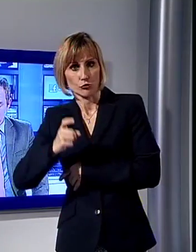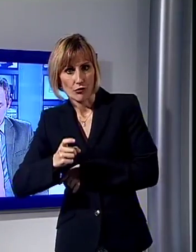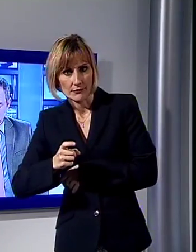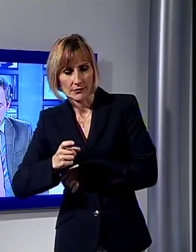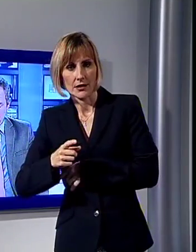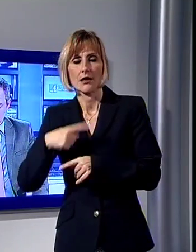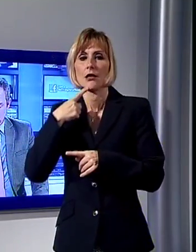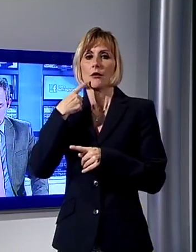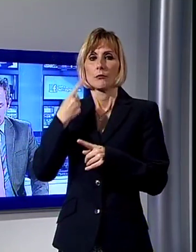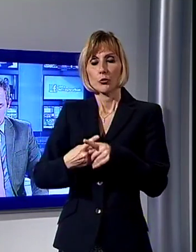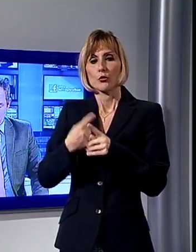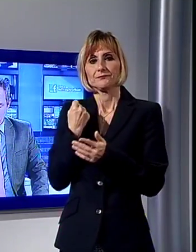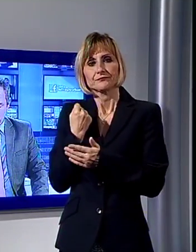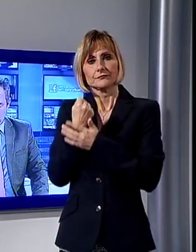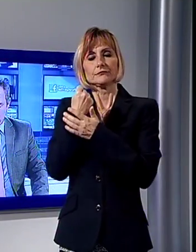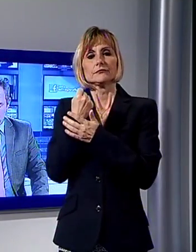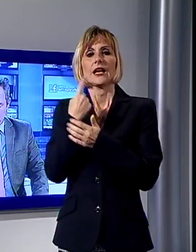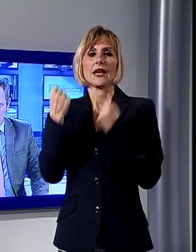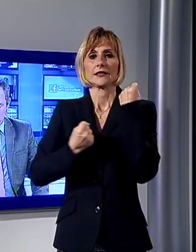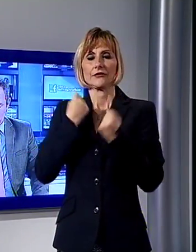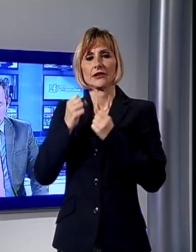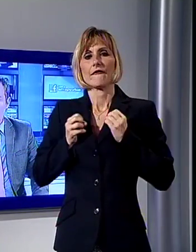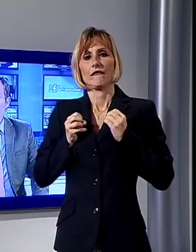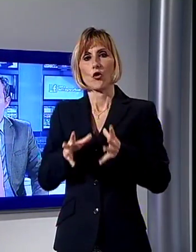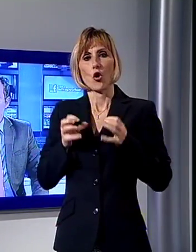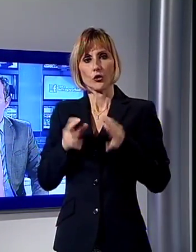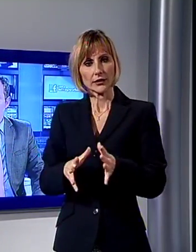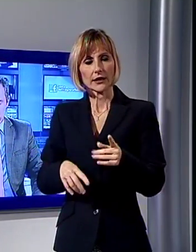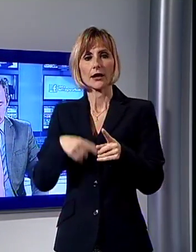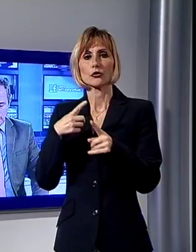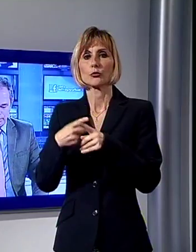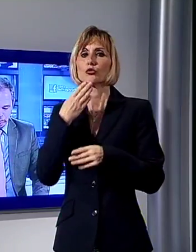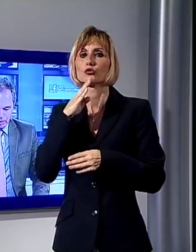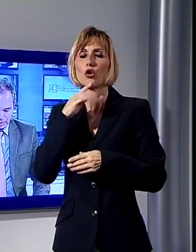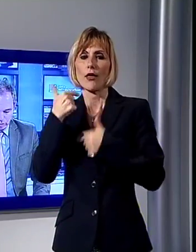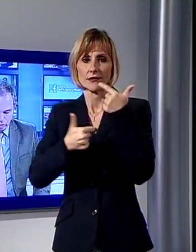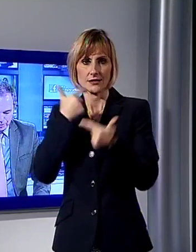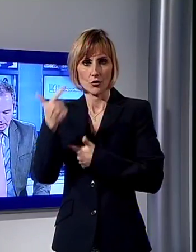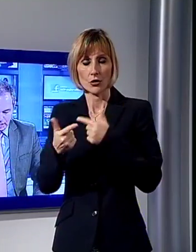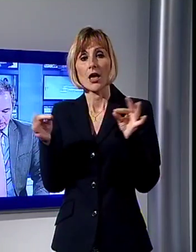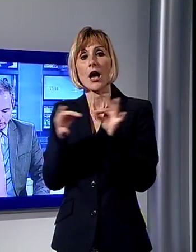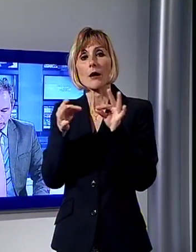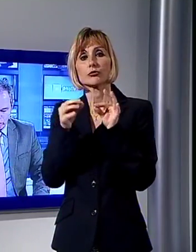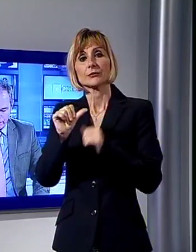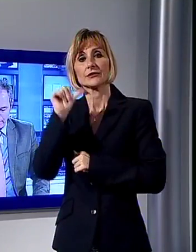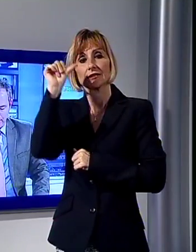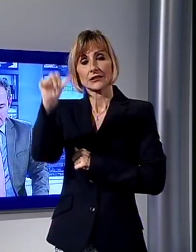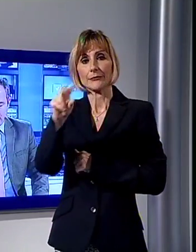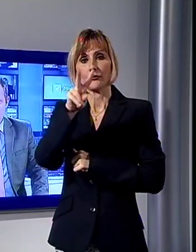sostentamento per lo più dall'attività di volontariato e dalle donazioni. Quindi appuntamento sabato 21 novembre all'Aula